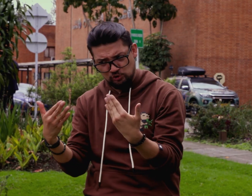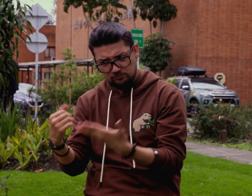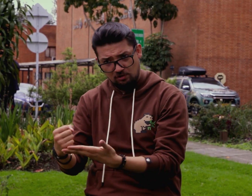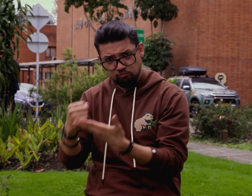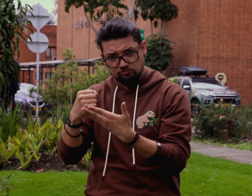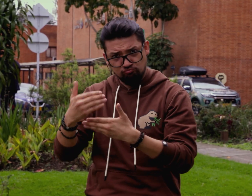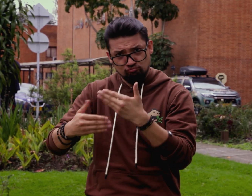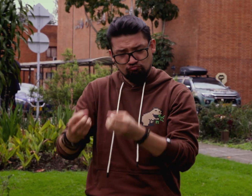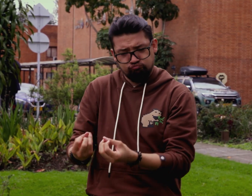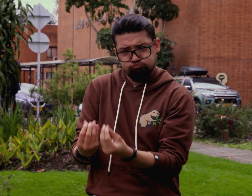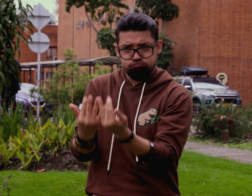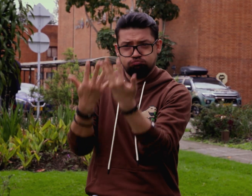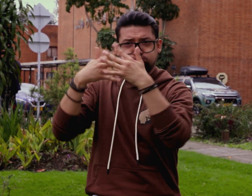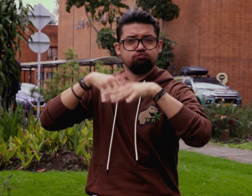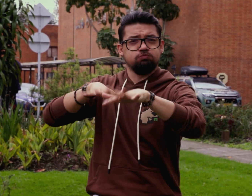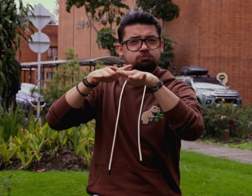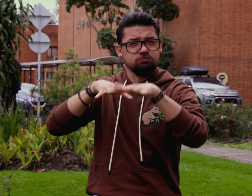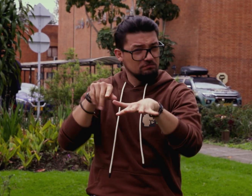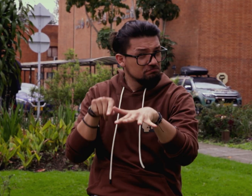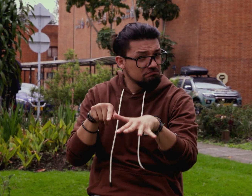podrían ser parte de la solución?